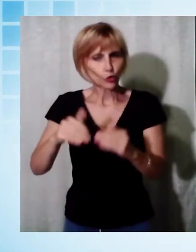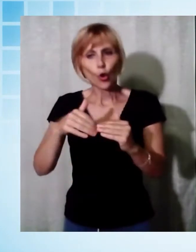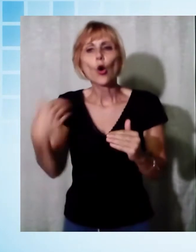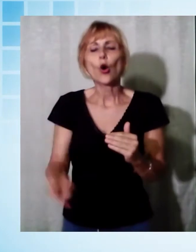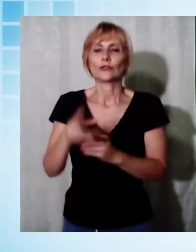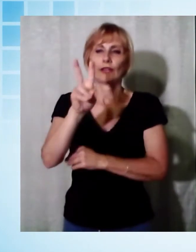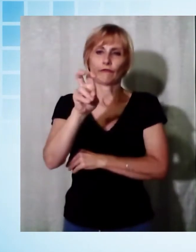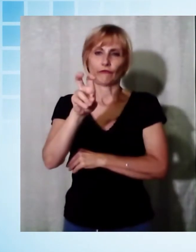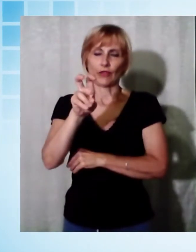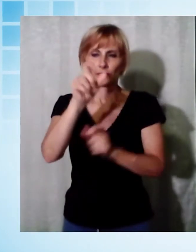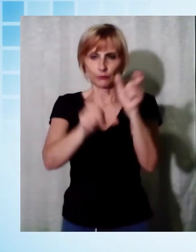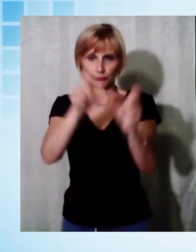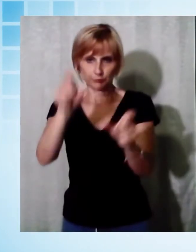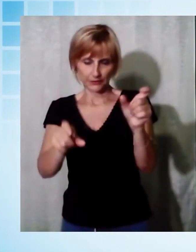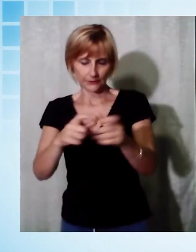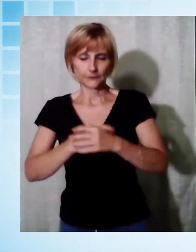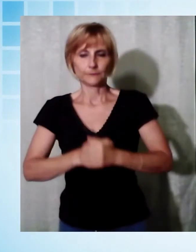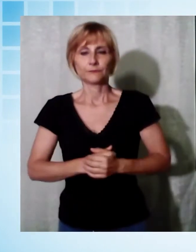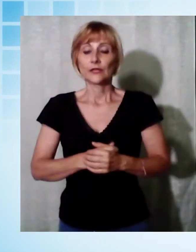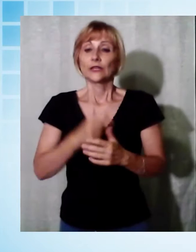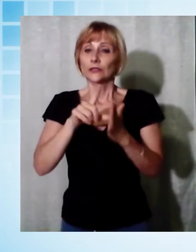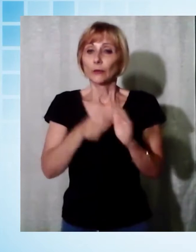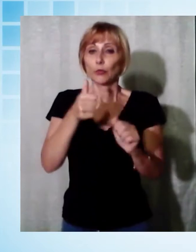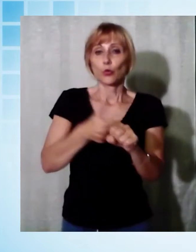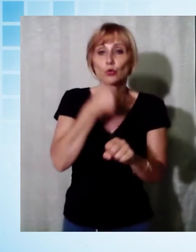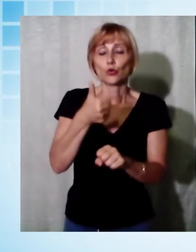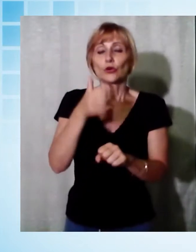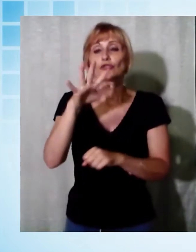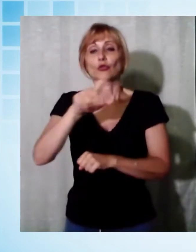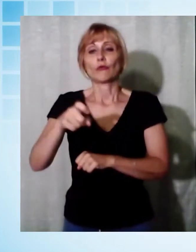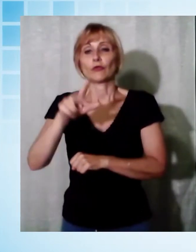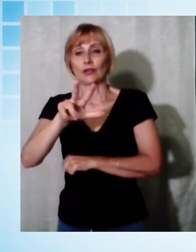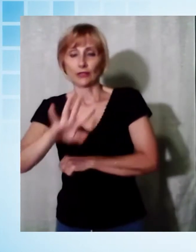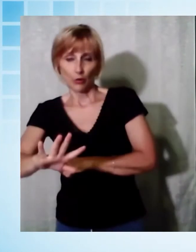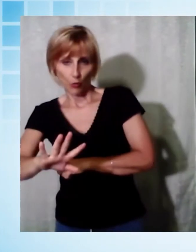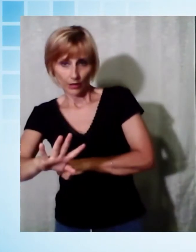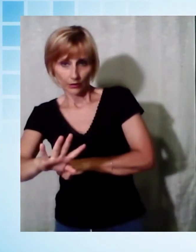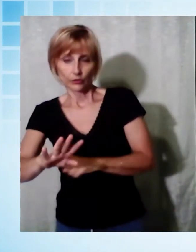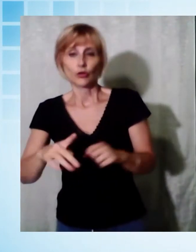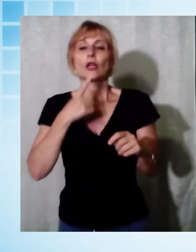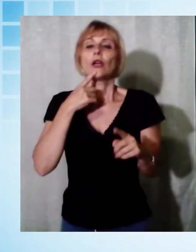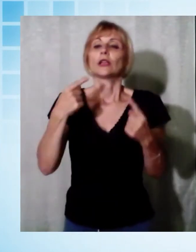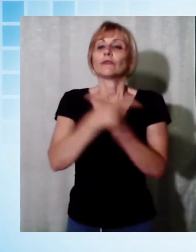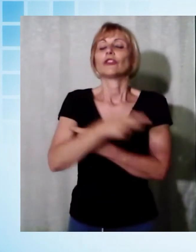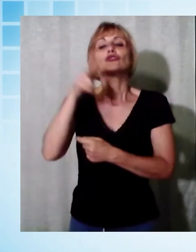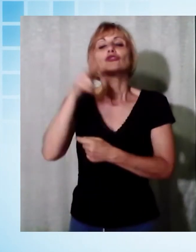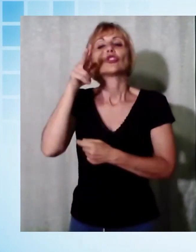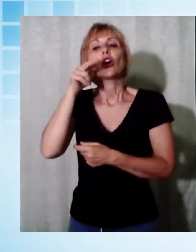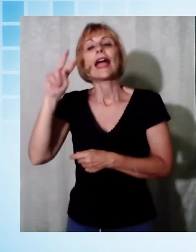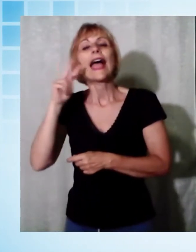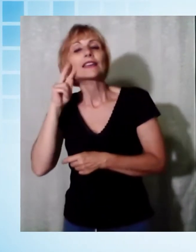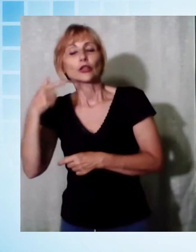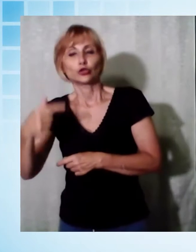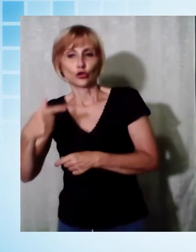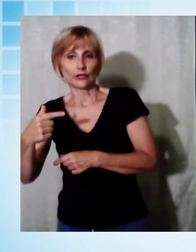Panaria Group in un'ora 5.34 nella classifica maschile, mentre al femminile la forte Erika Tonieri dell'Atletico Castello Firenze guida